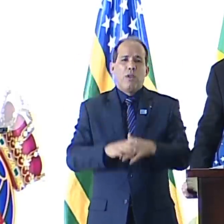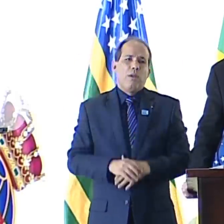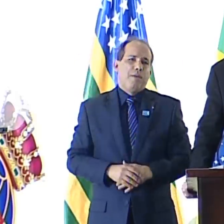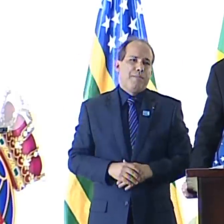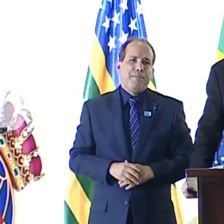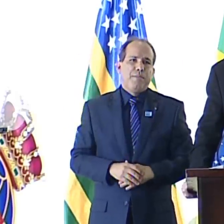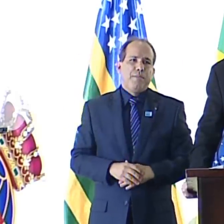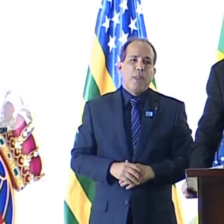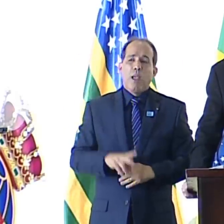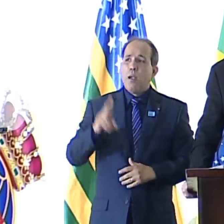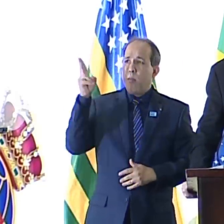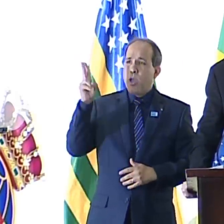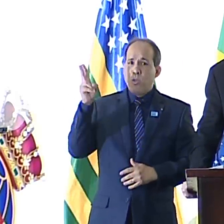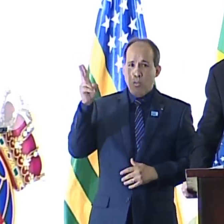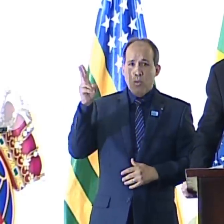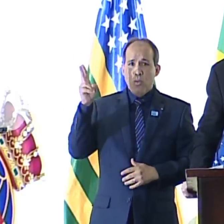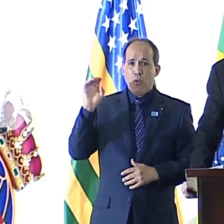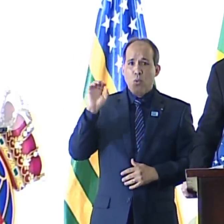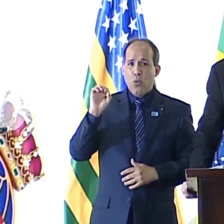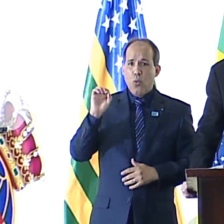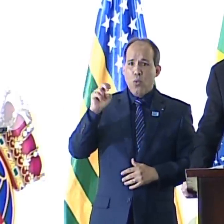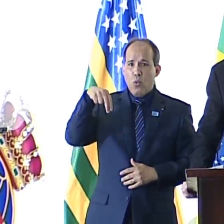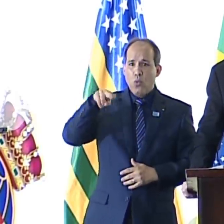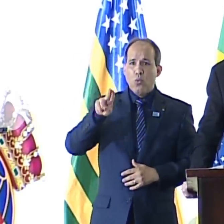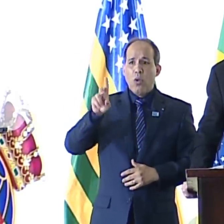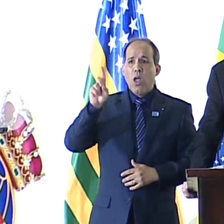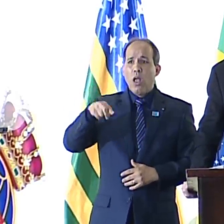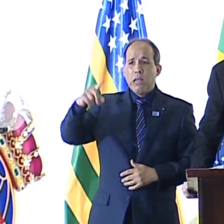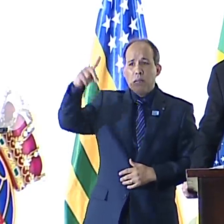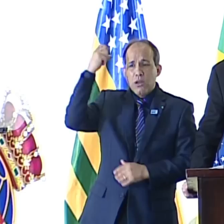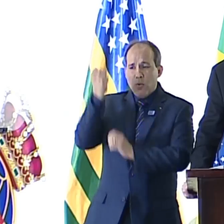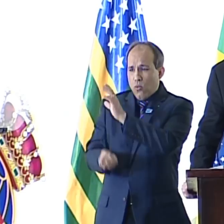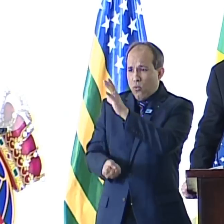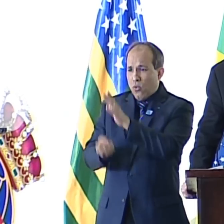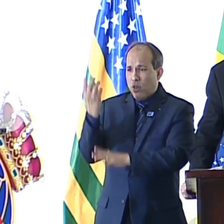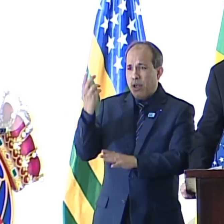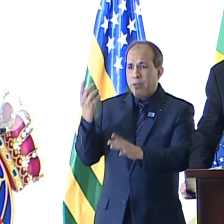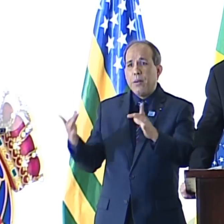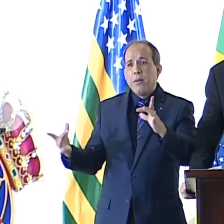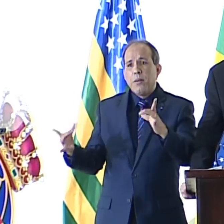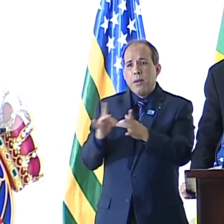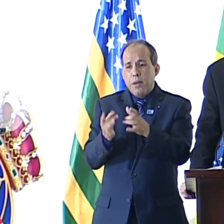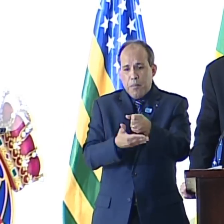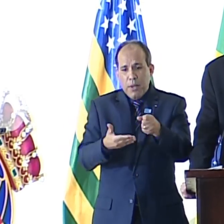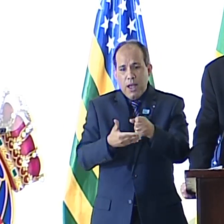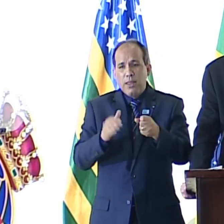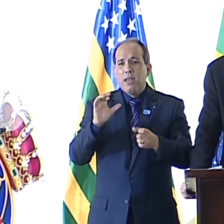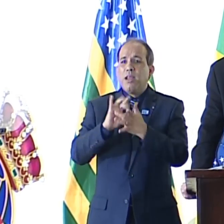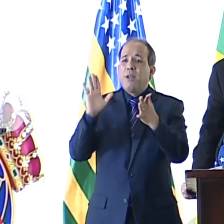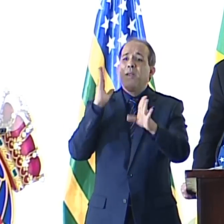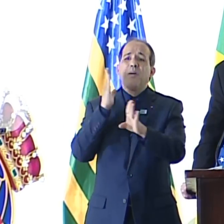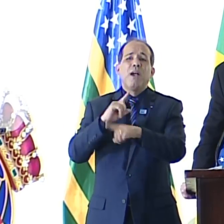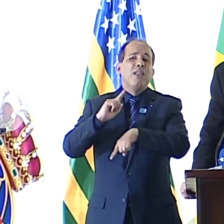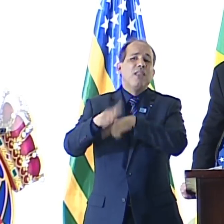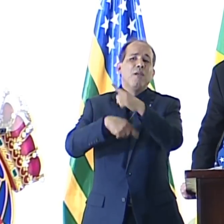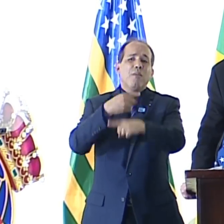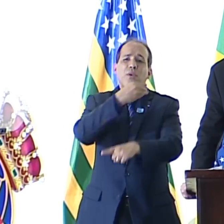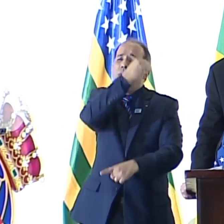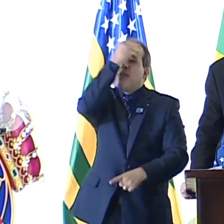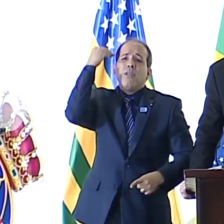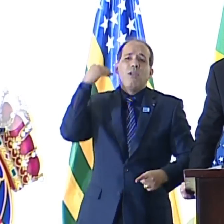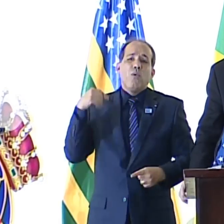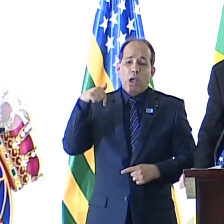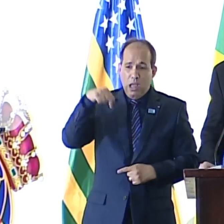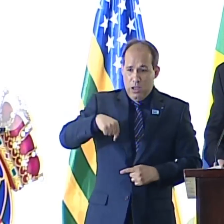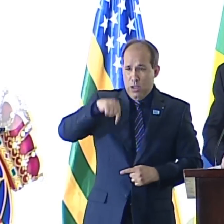naquela organização que teria sido, que foi fundada no princípio da liberdade, mas que a esqueceu. Sim, o Brasil hoje